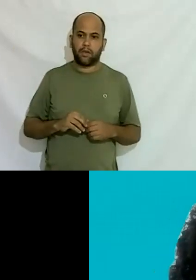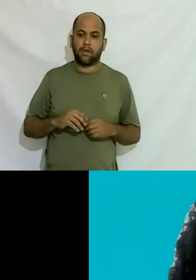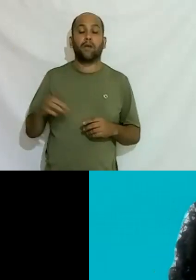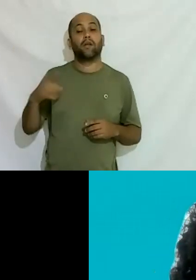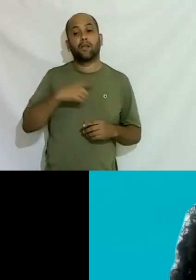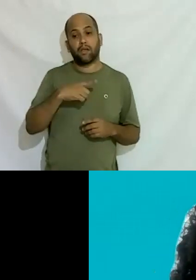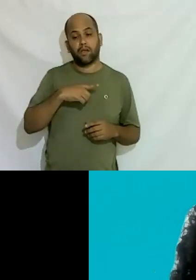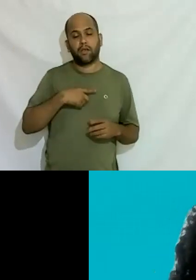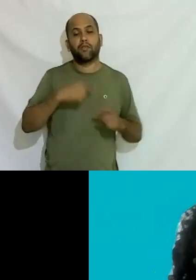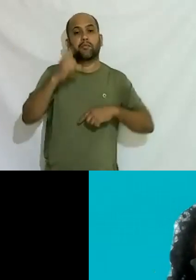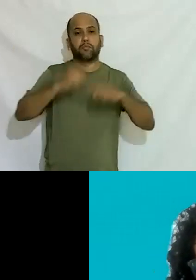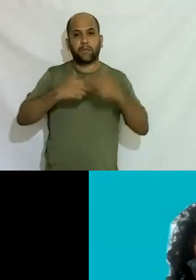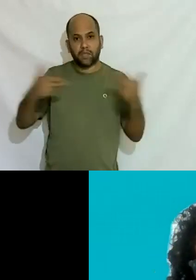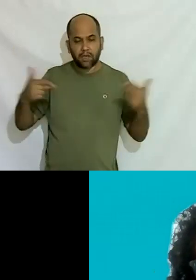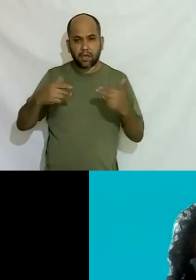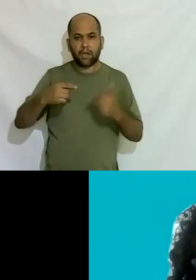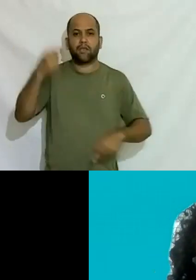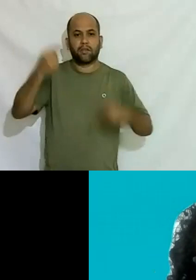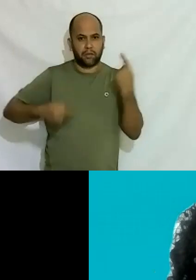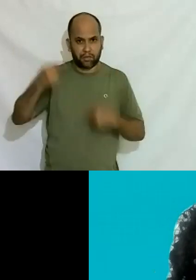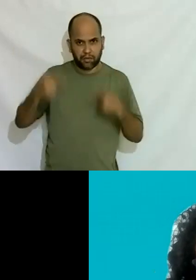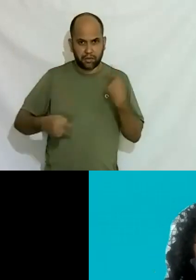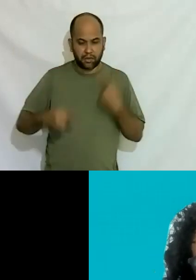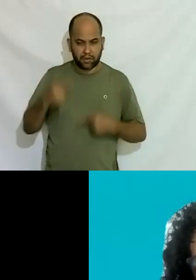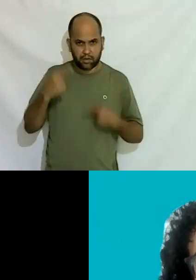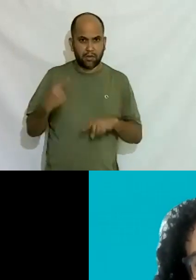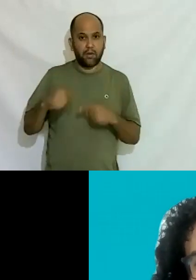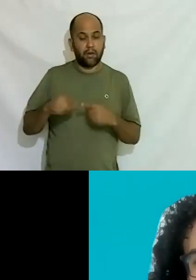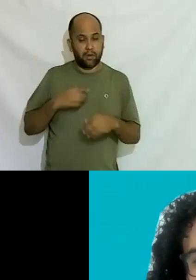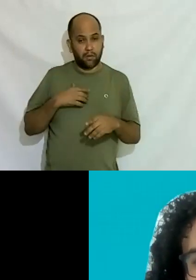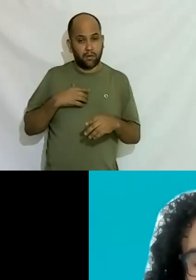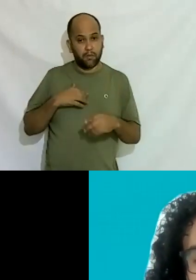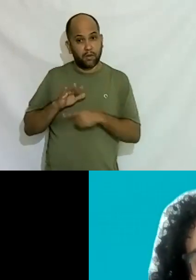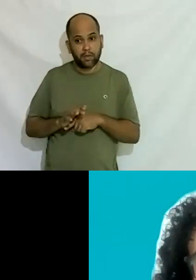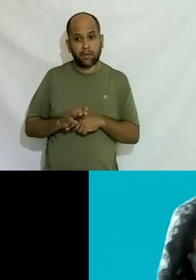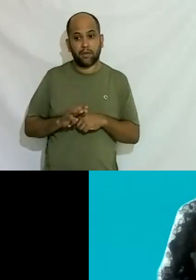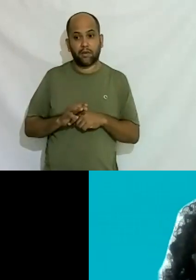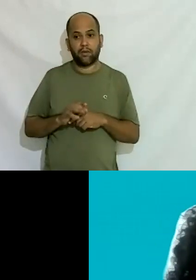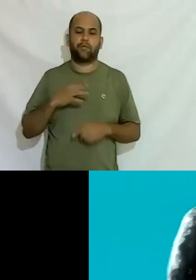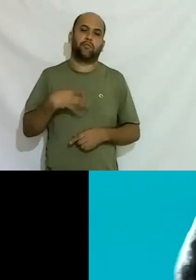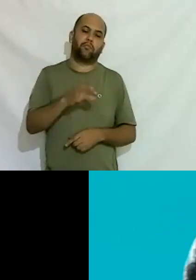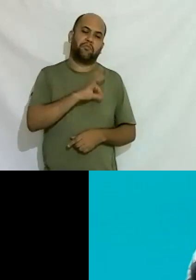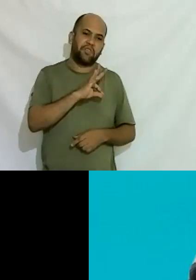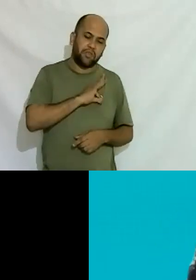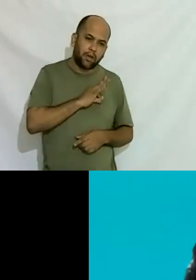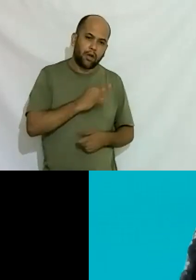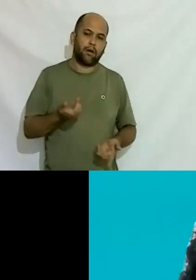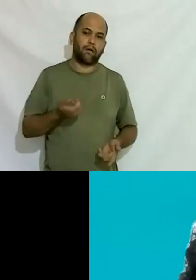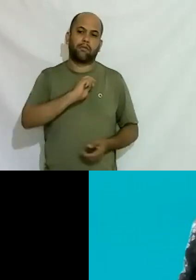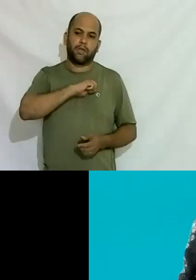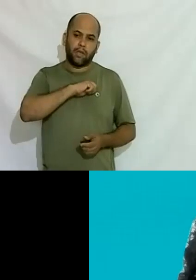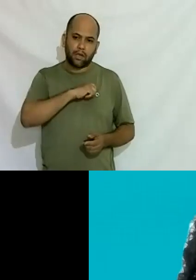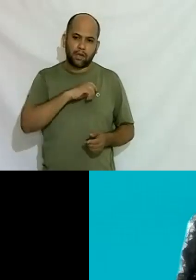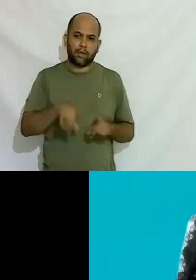as ferramentas de argumento inclusive para me defender né de um de policial de um delegado até né